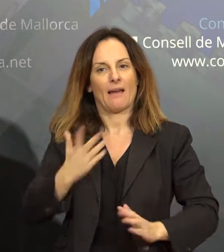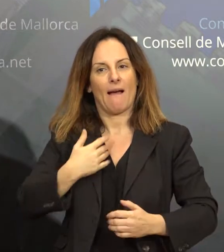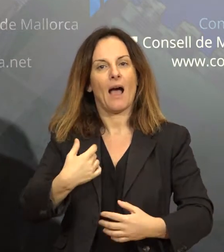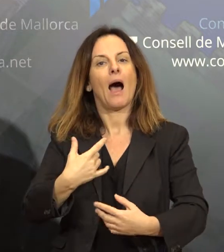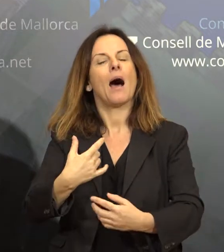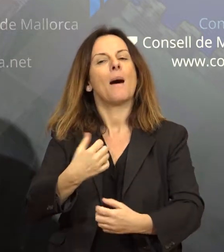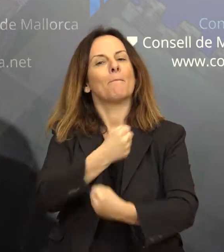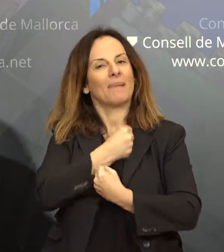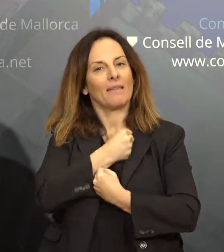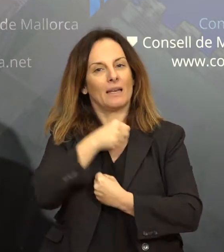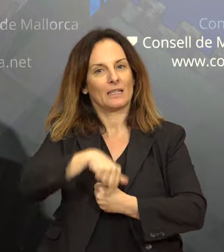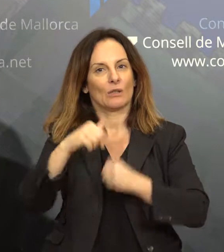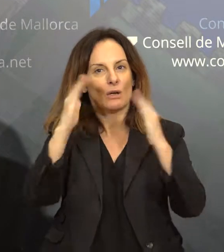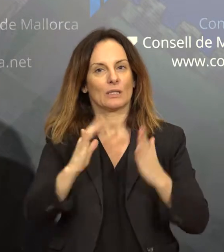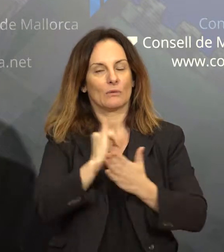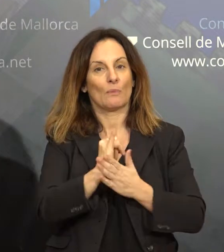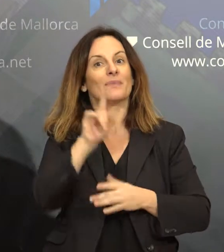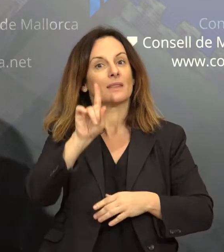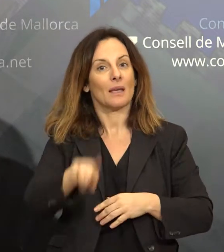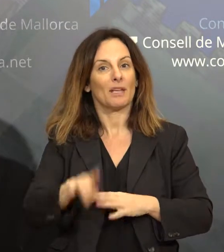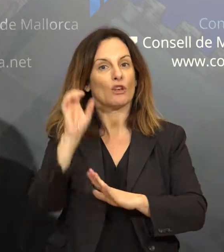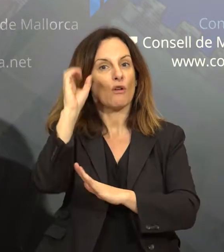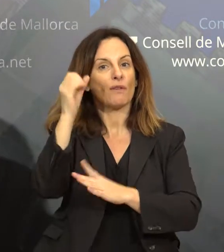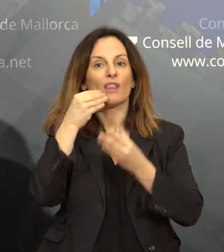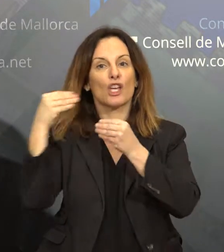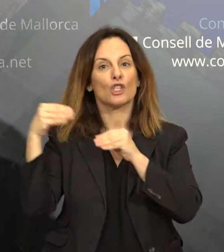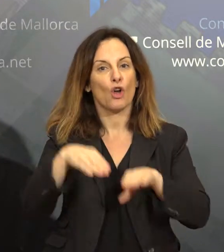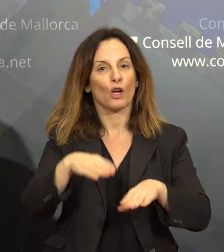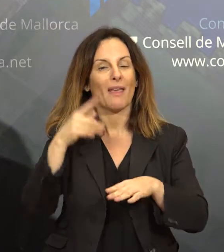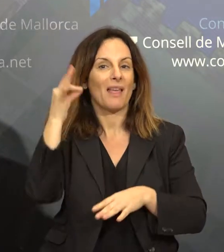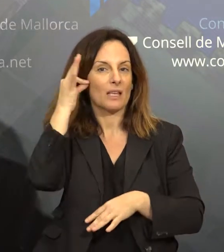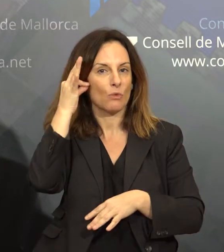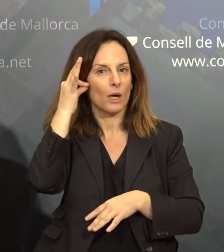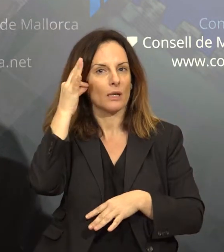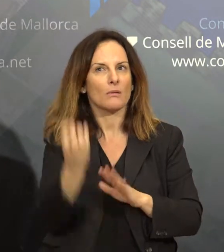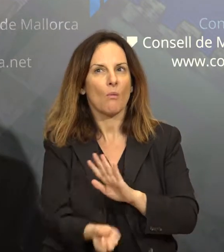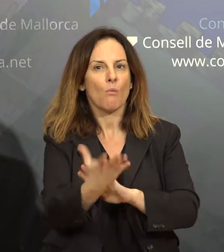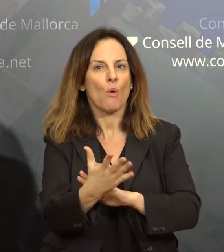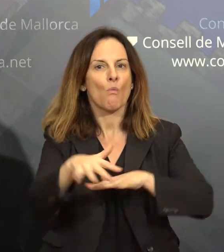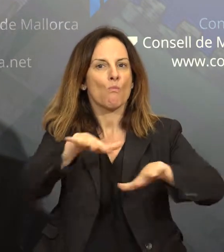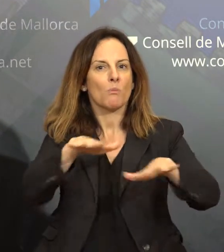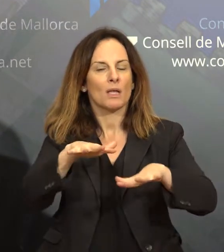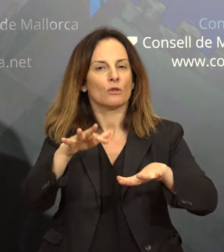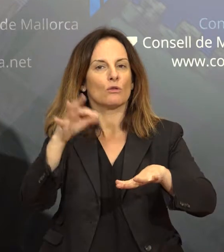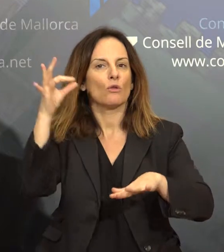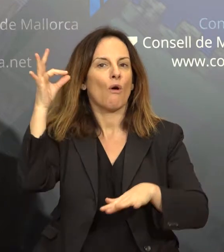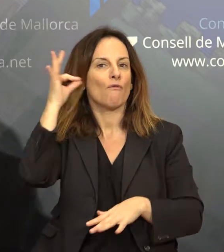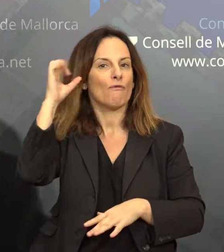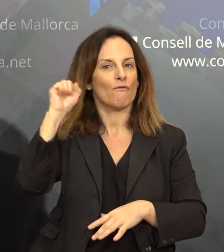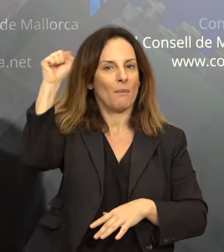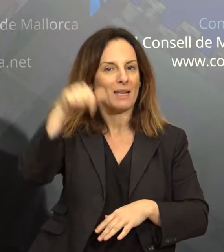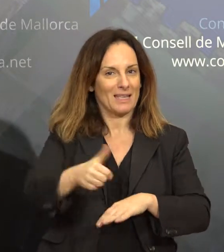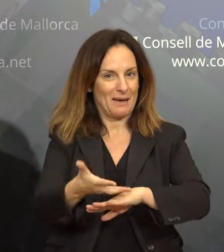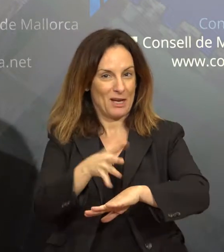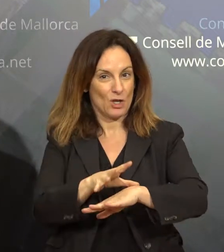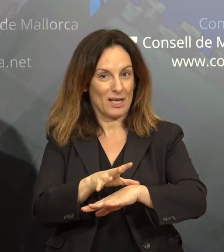la conferència Història de les Dones, la irrupció del moviment feminista a Mallorca. Una conferència que crec que